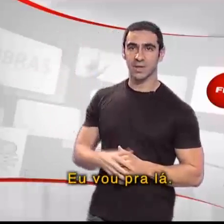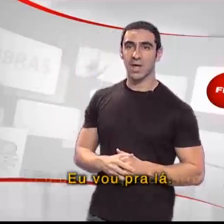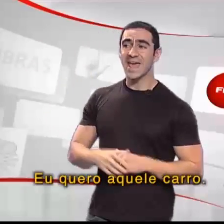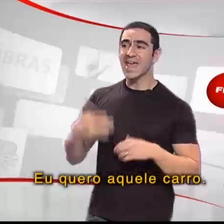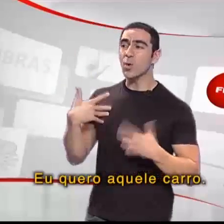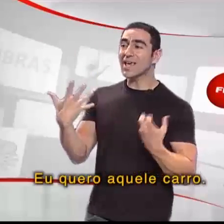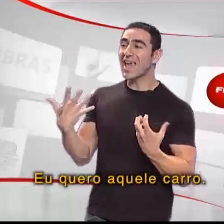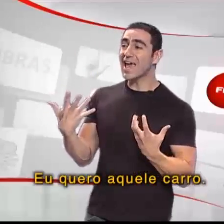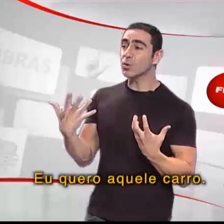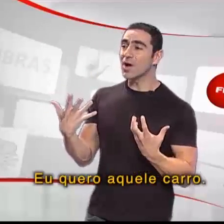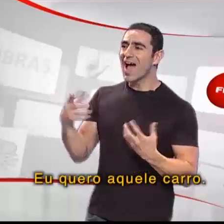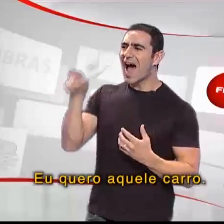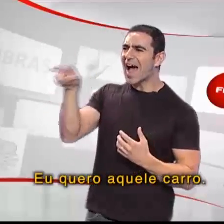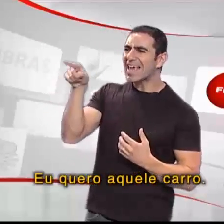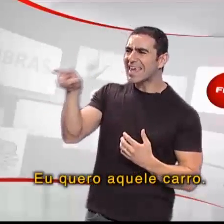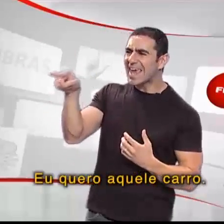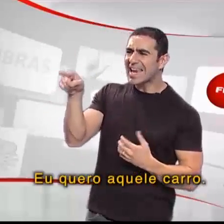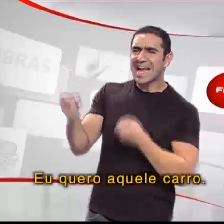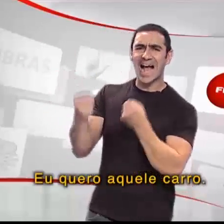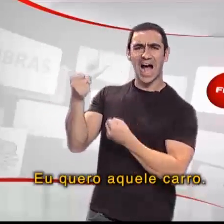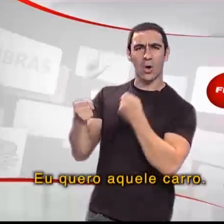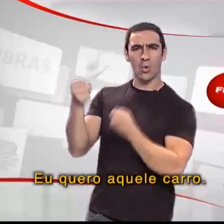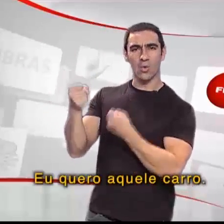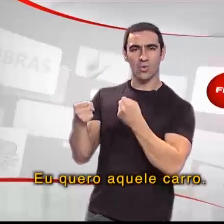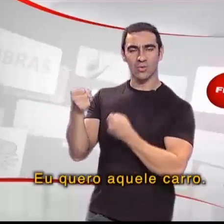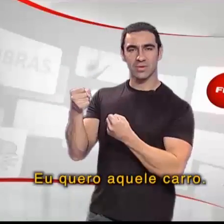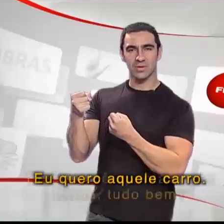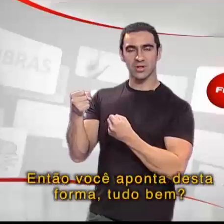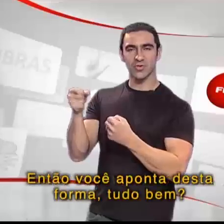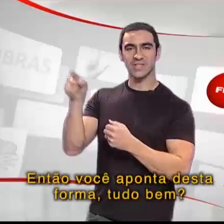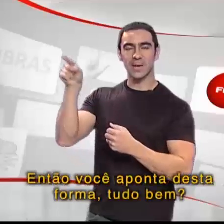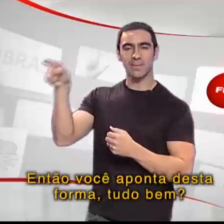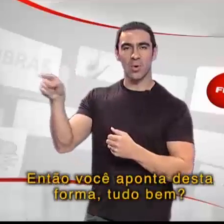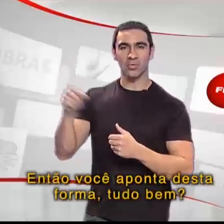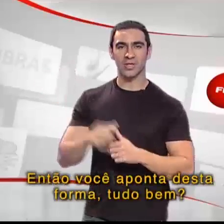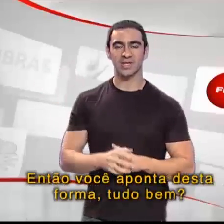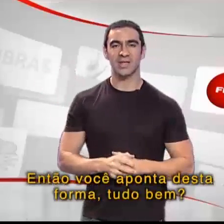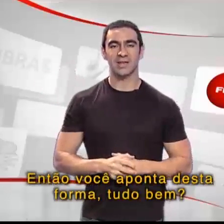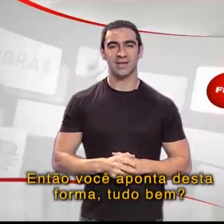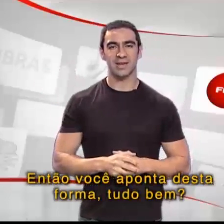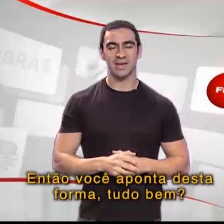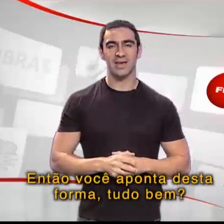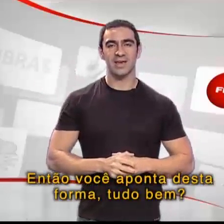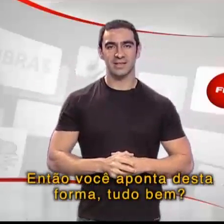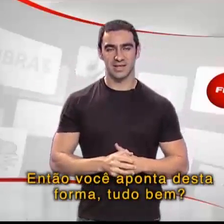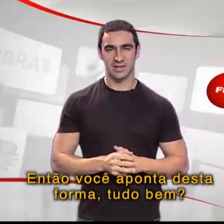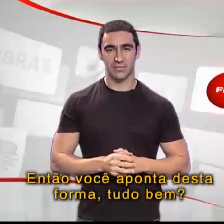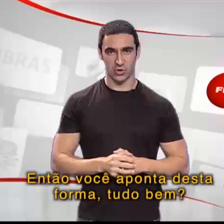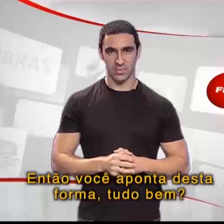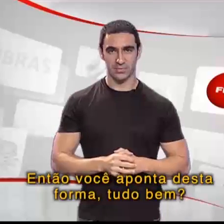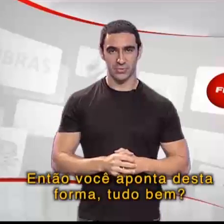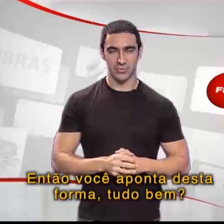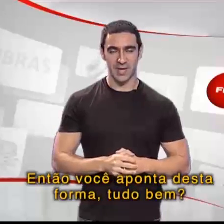Eu quero aquele carro. Então você aponta dessa forma. Tudo bem?